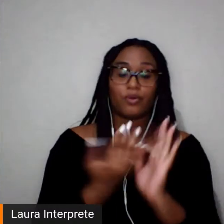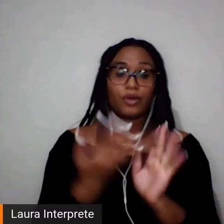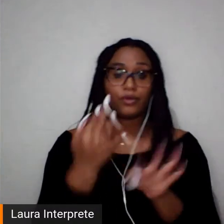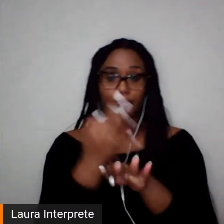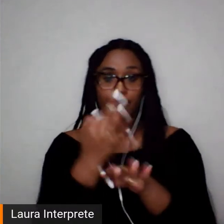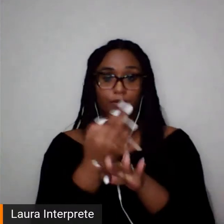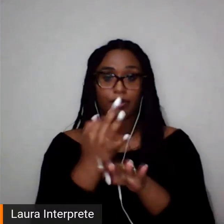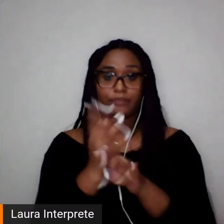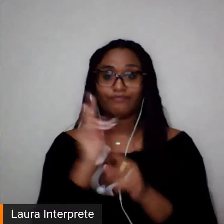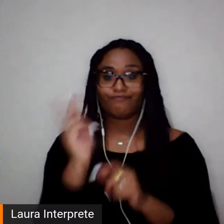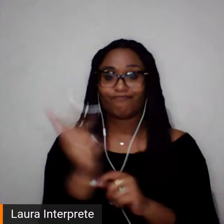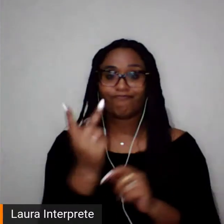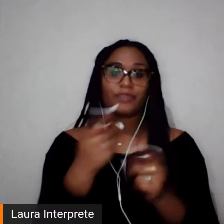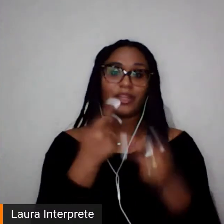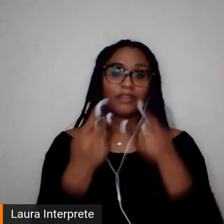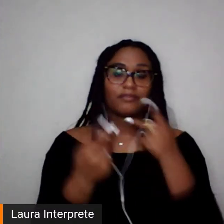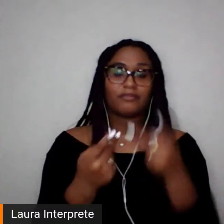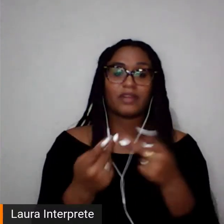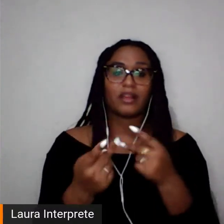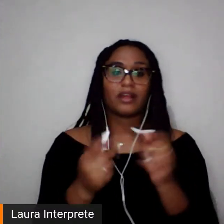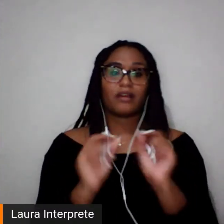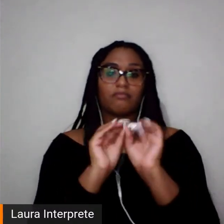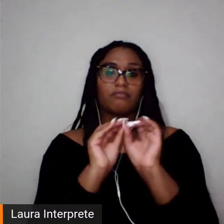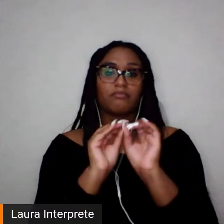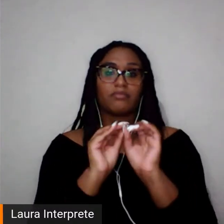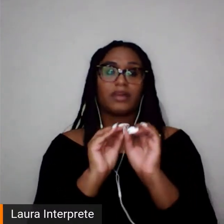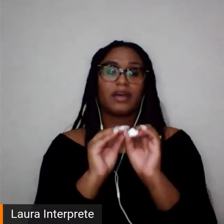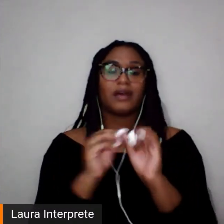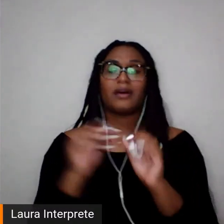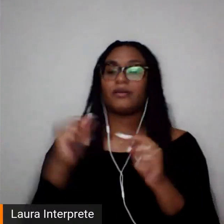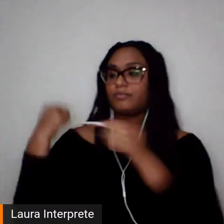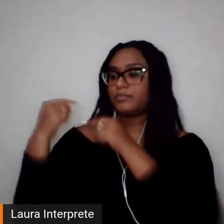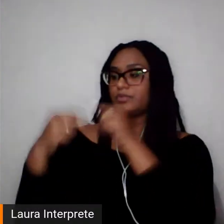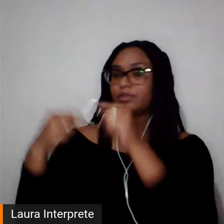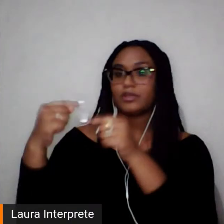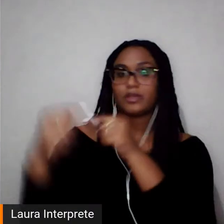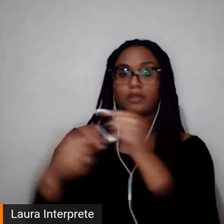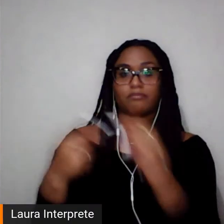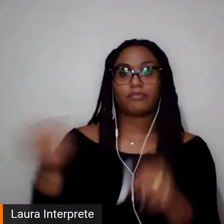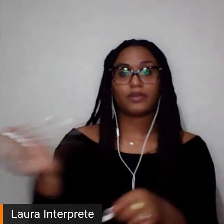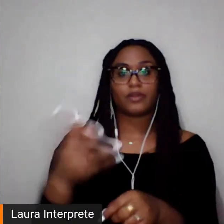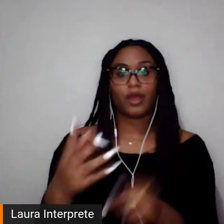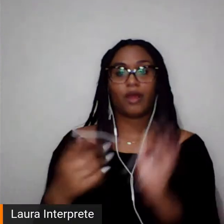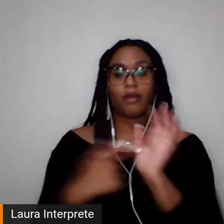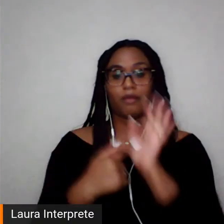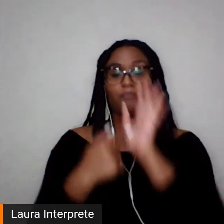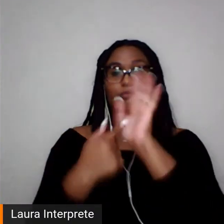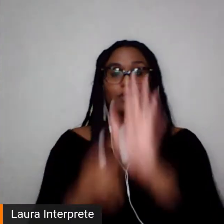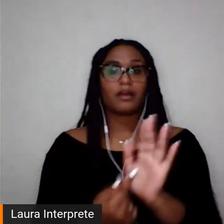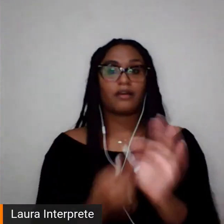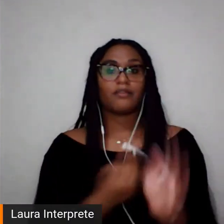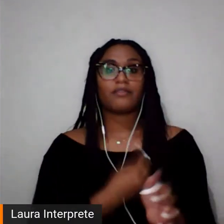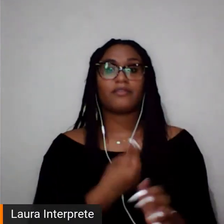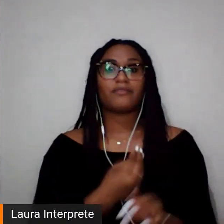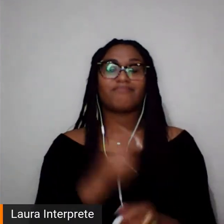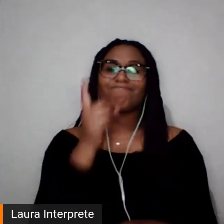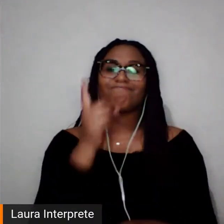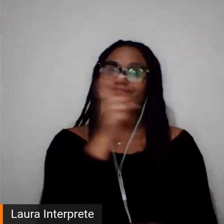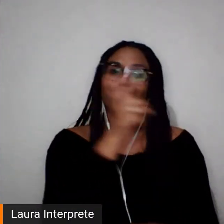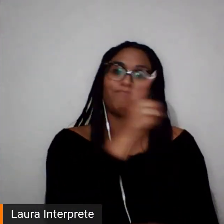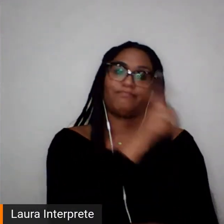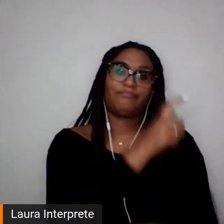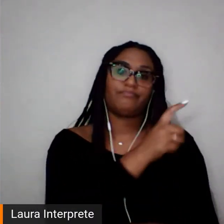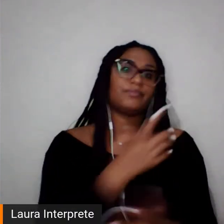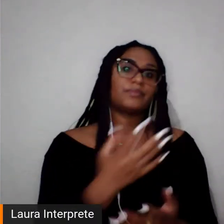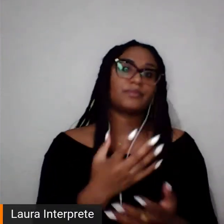é muito difícil para as novas gerações transcenderem esse momento presente da visibilidade desses atletas que